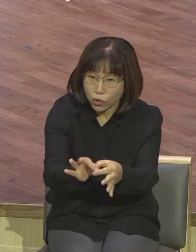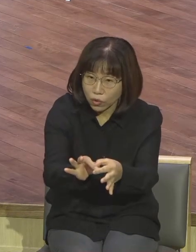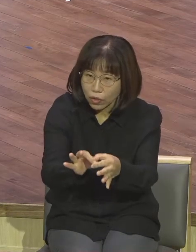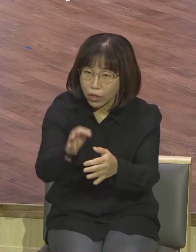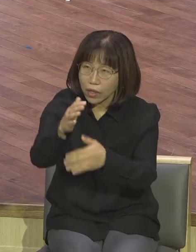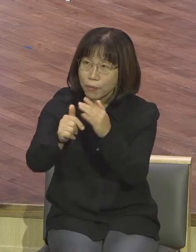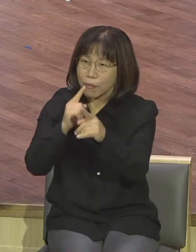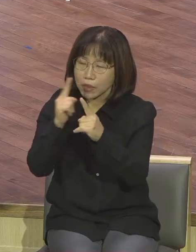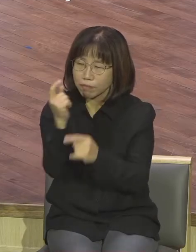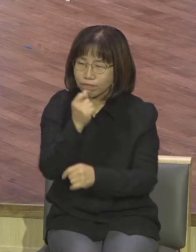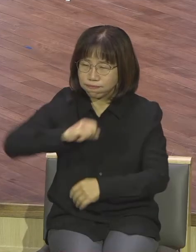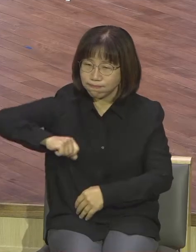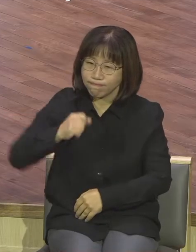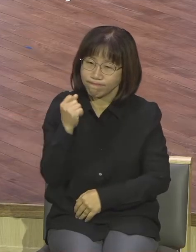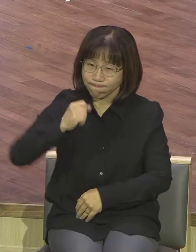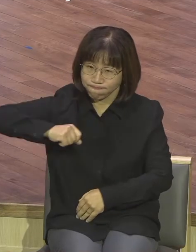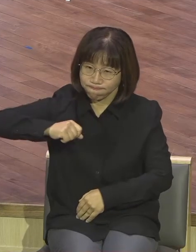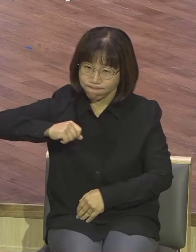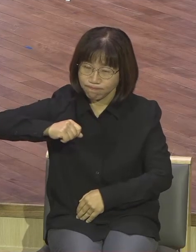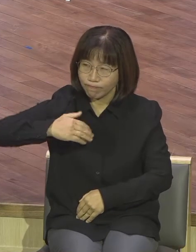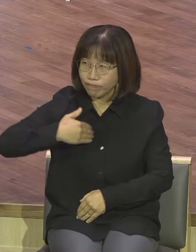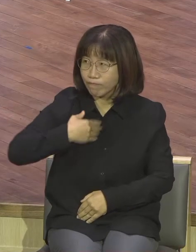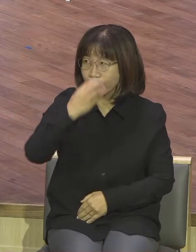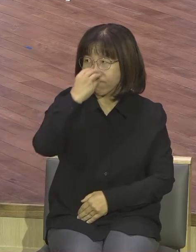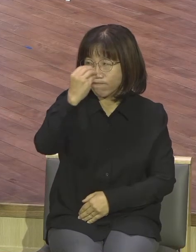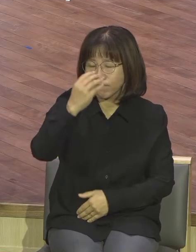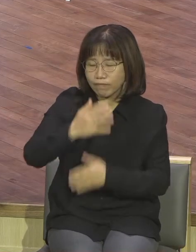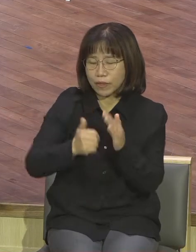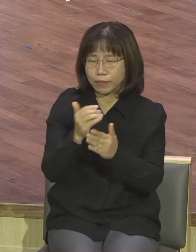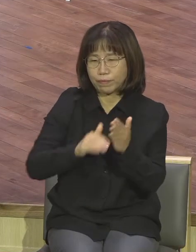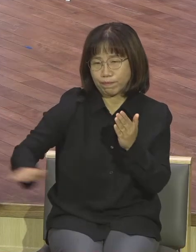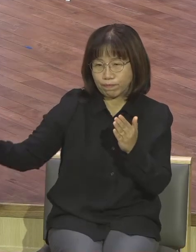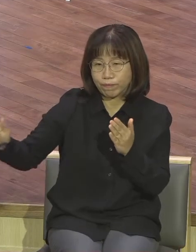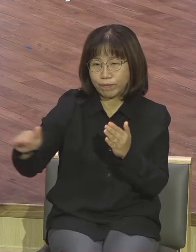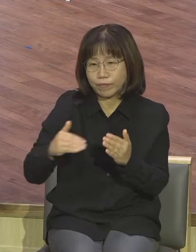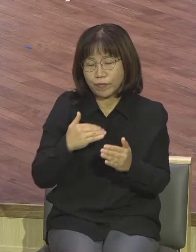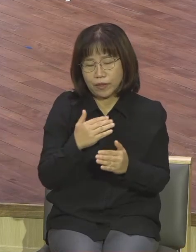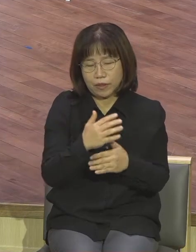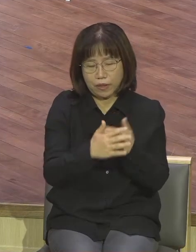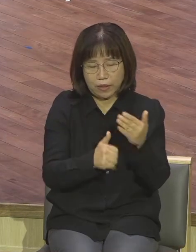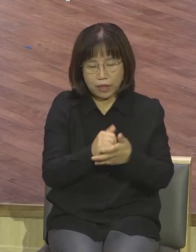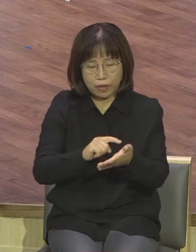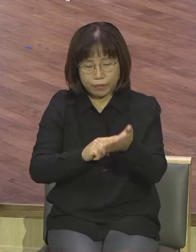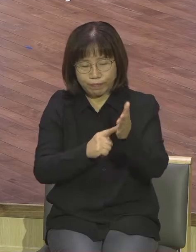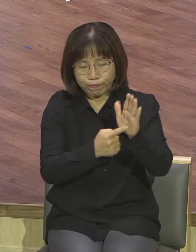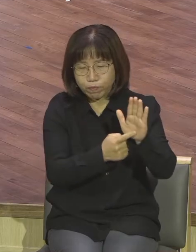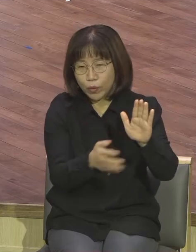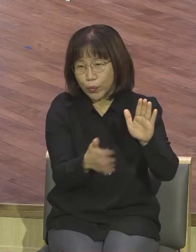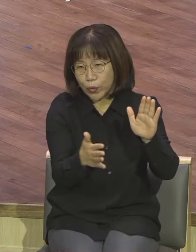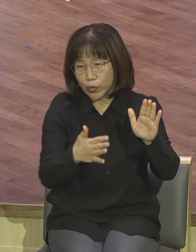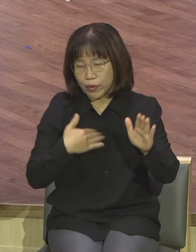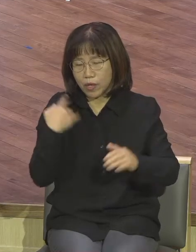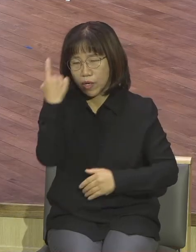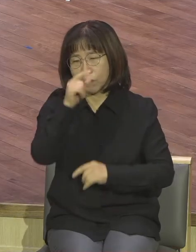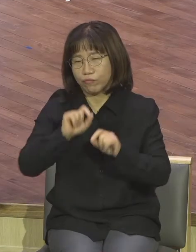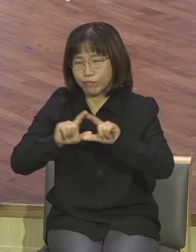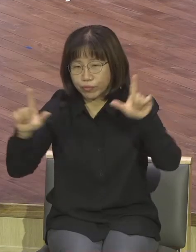순종하지 않으냐고 자기 교만 하나님을 나타내는 것이 아니라 자기를 나타내는 자기 이름을